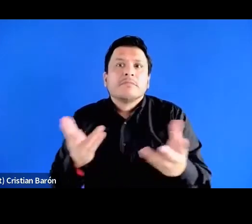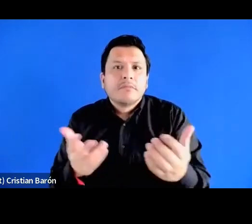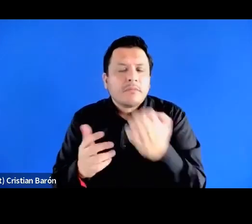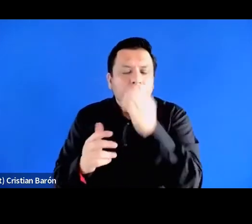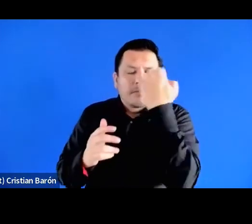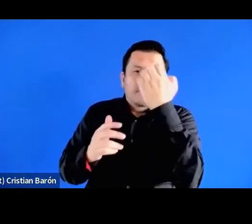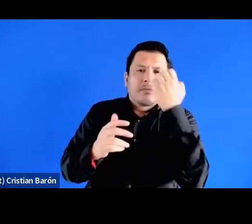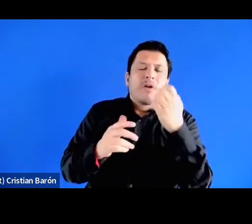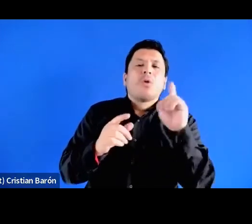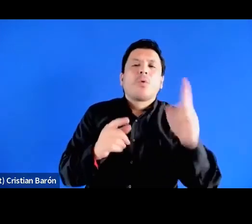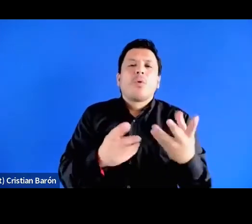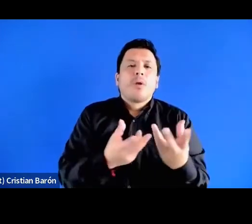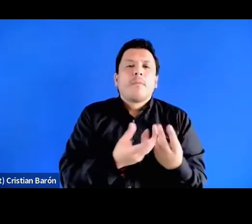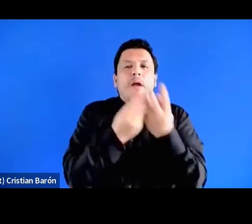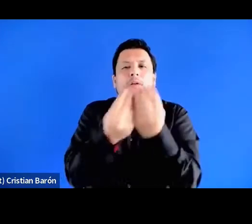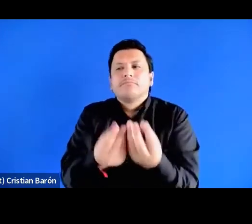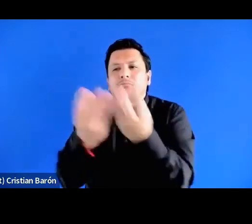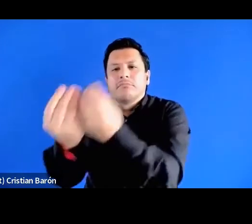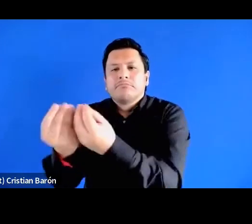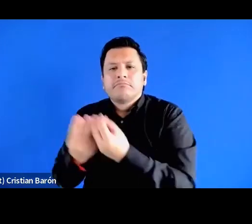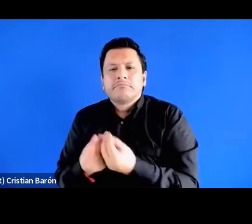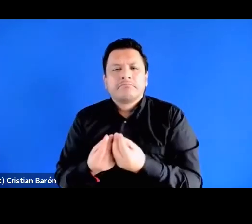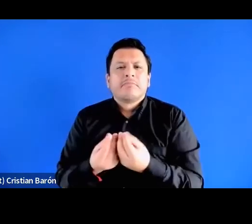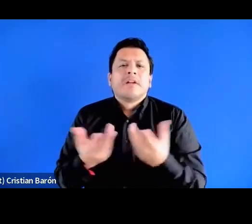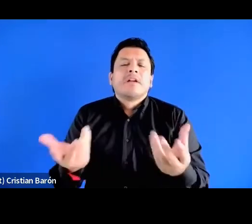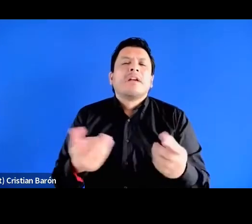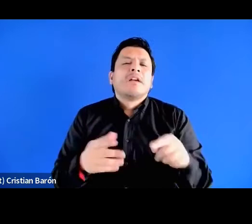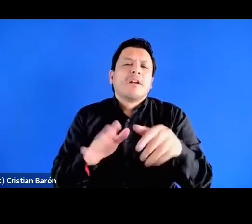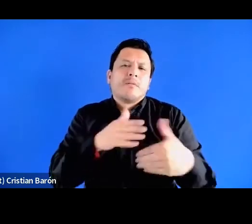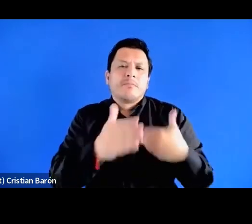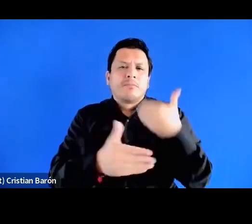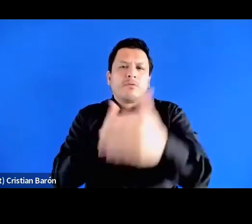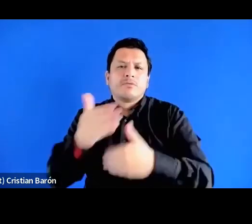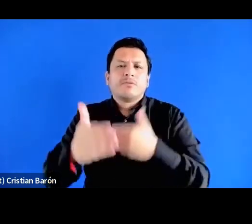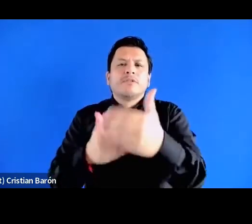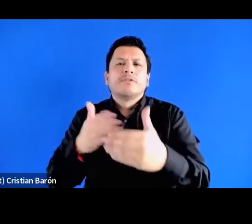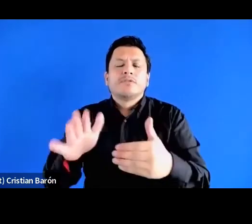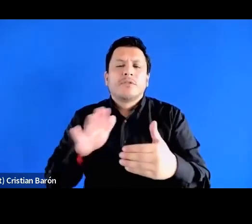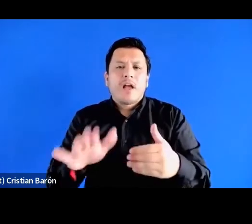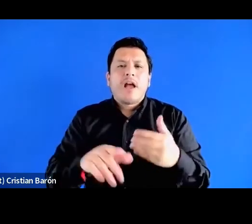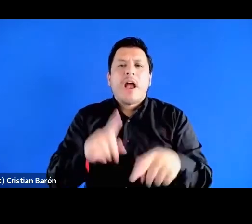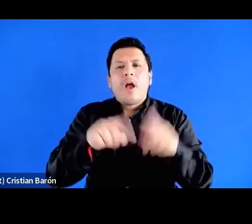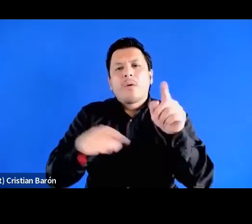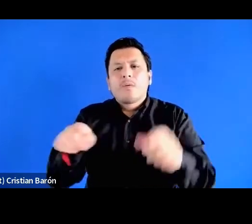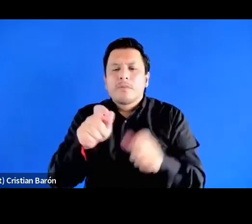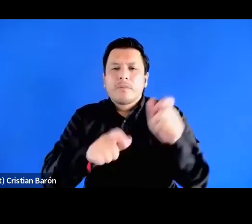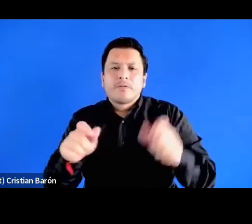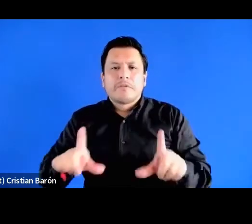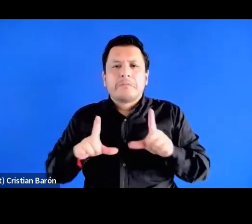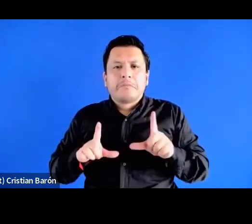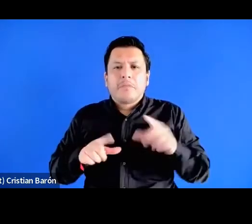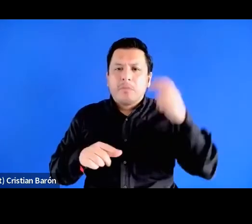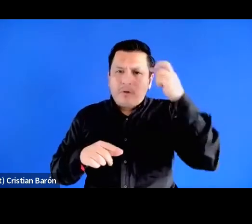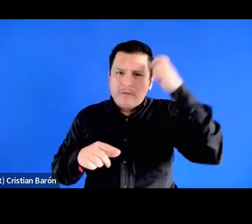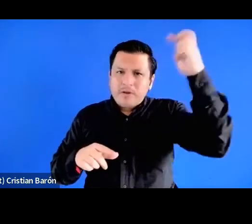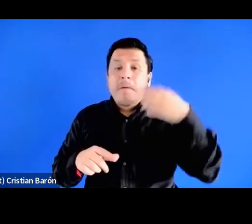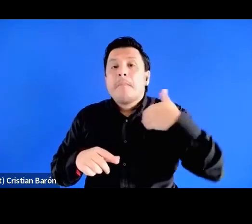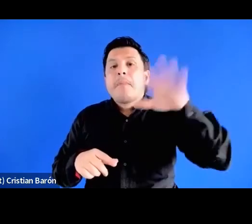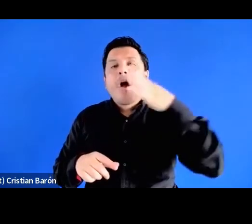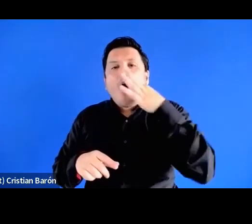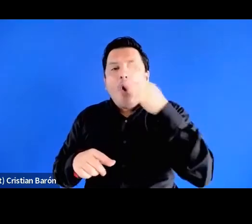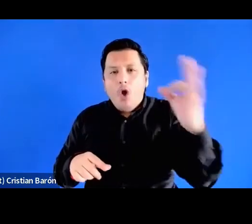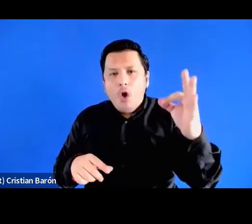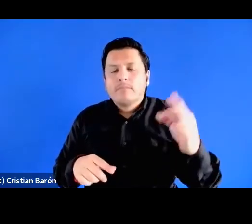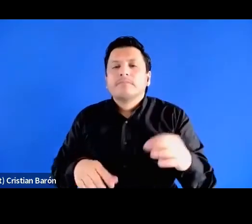procesos migratorios que donde obviamente pues salen una serie de profesionales sobre todo hombres que son médicos